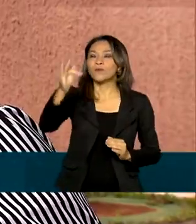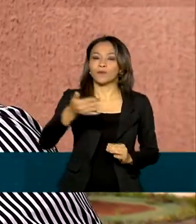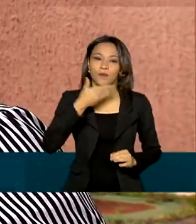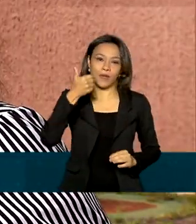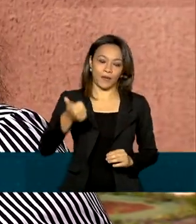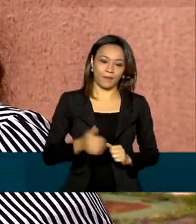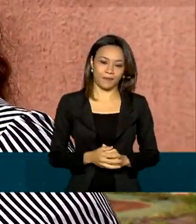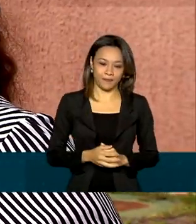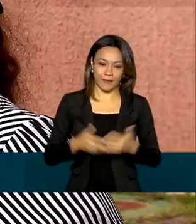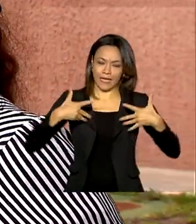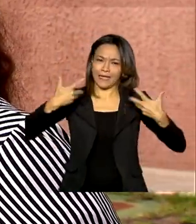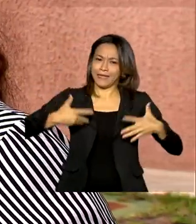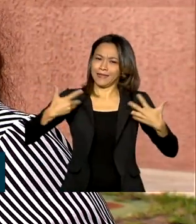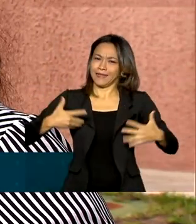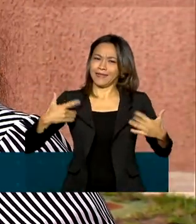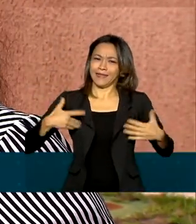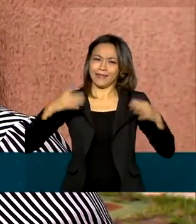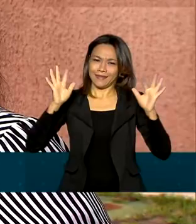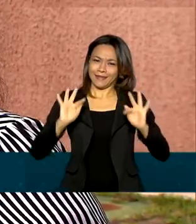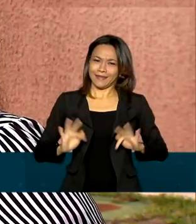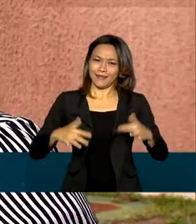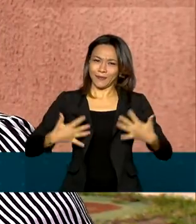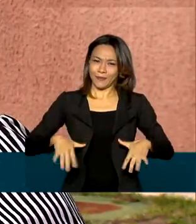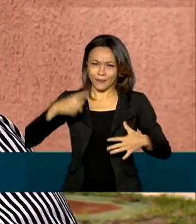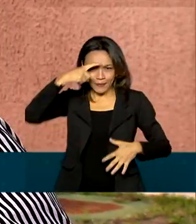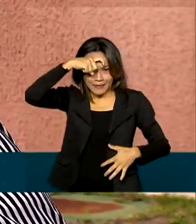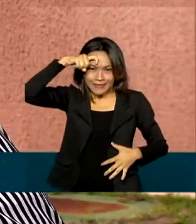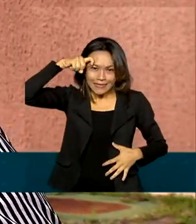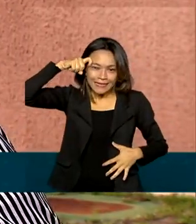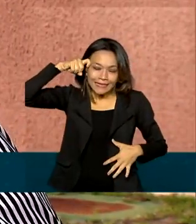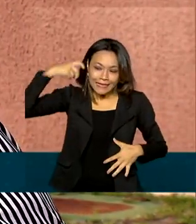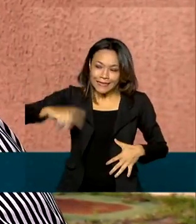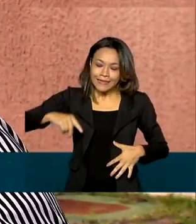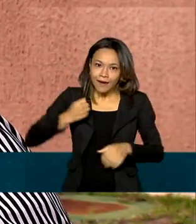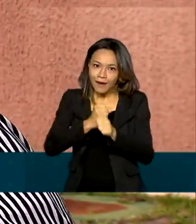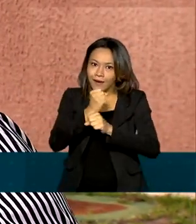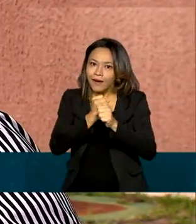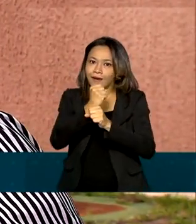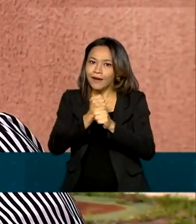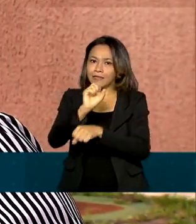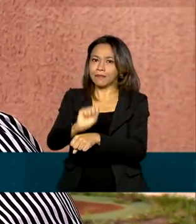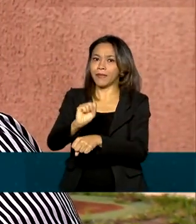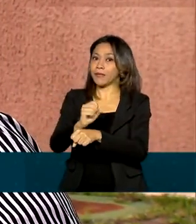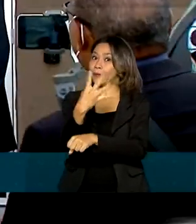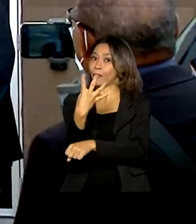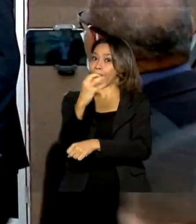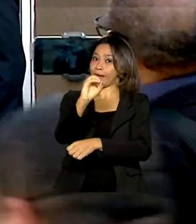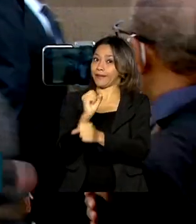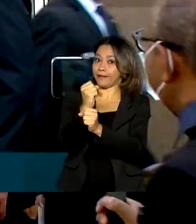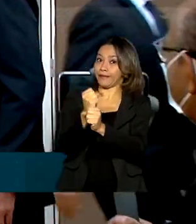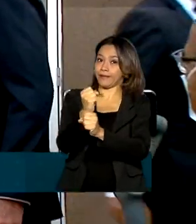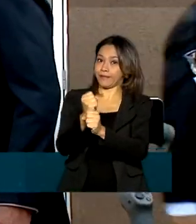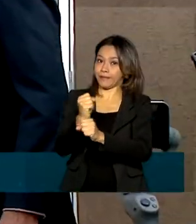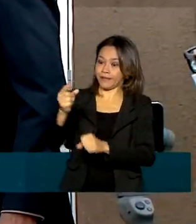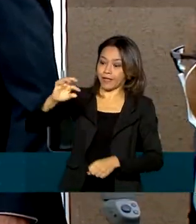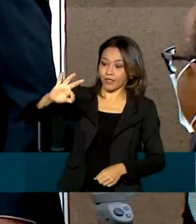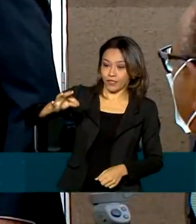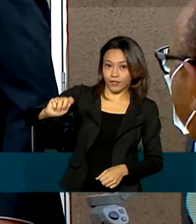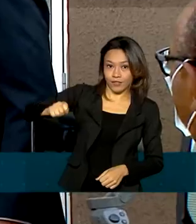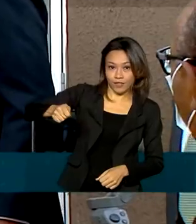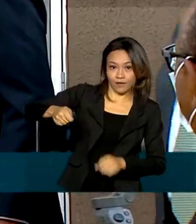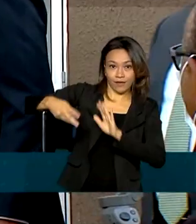A alegria é grande, né? Isso aqui foi suado, foi esperado muitos anos, 40 anos esperando. Assim como Maria,